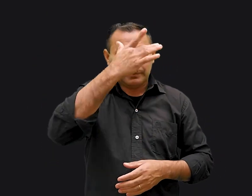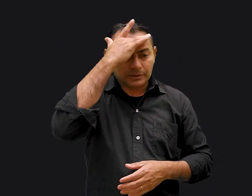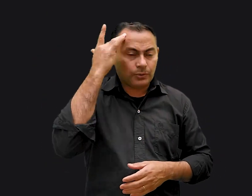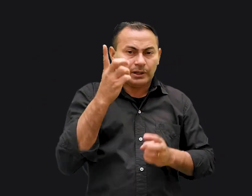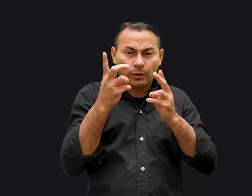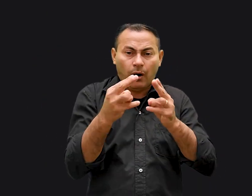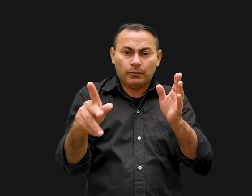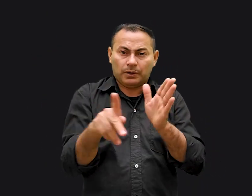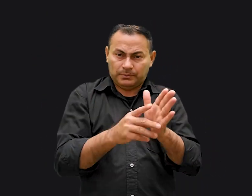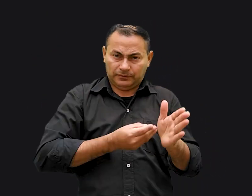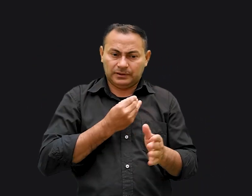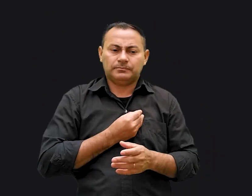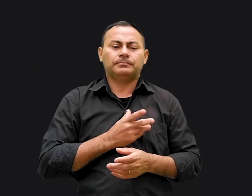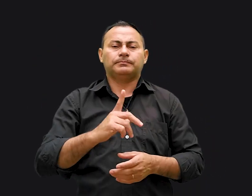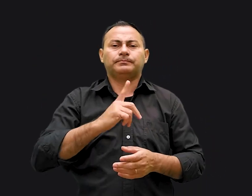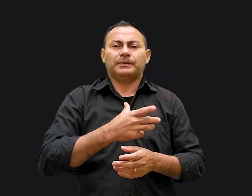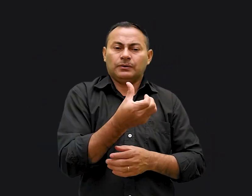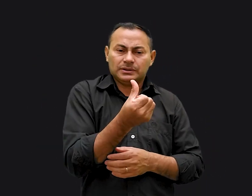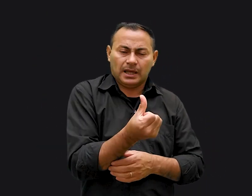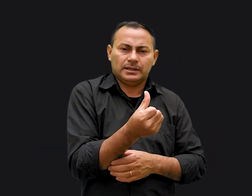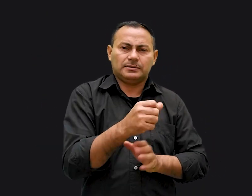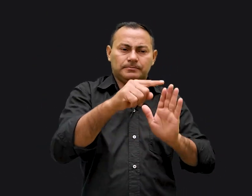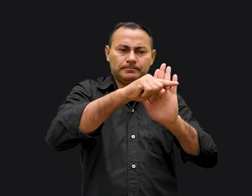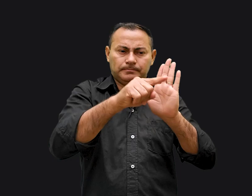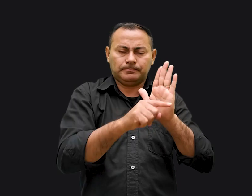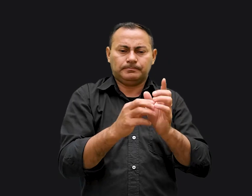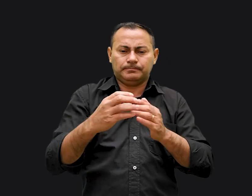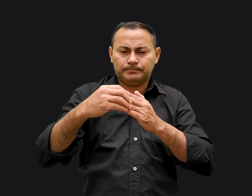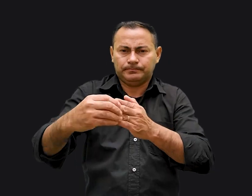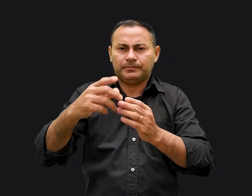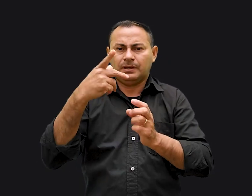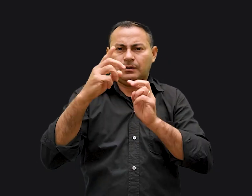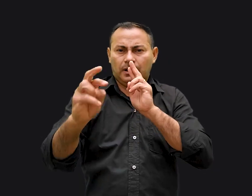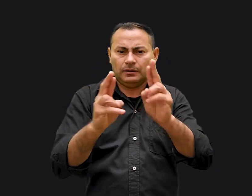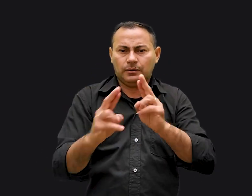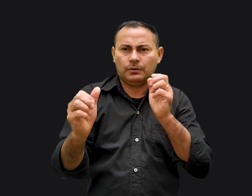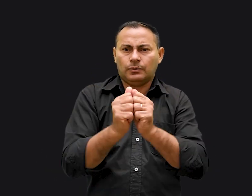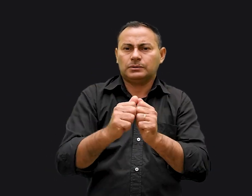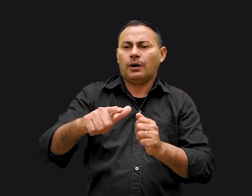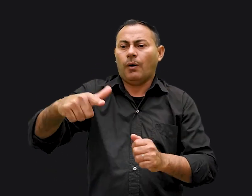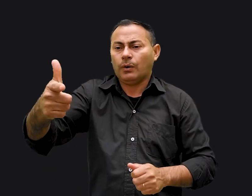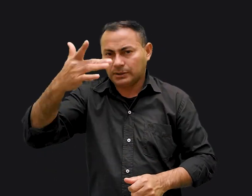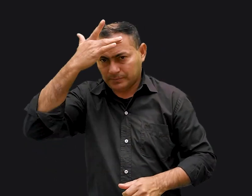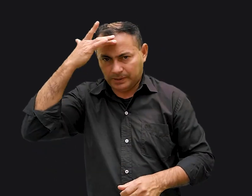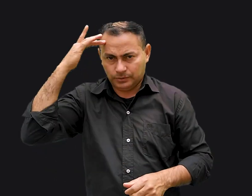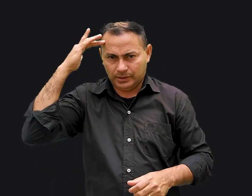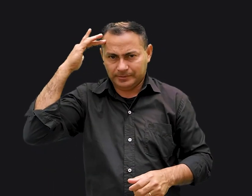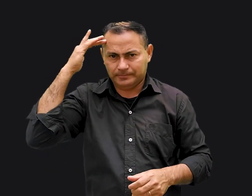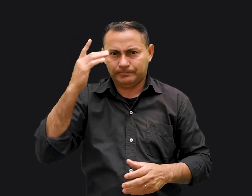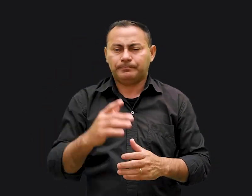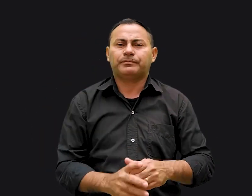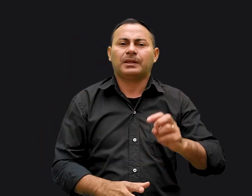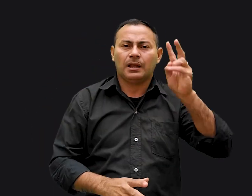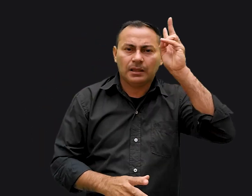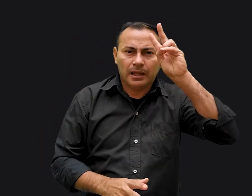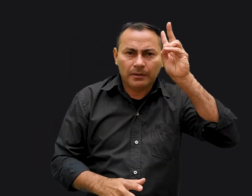como a você mesmo, então você manterá os seis mandamentos que dirigem o seu relacionamento com o seu próximo. Lembre-se,